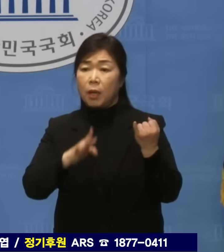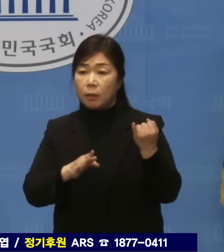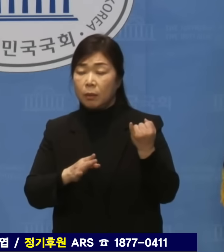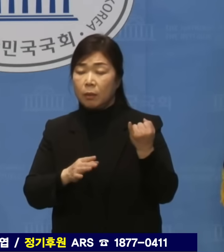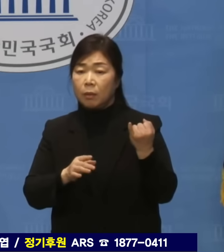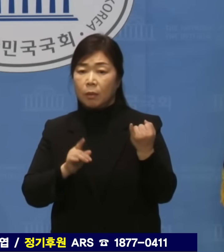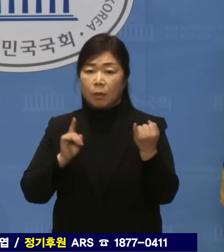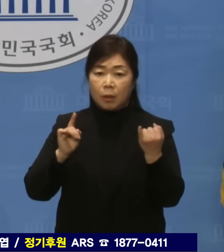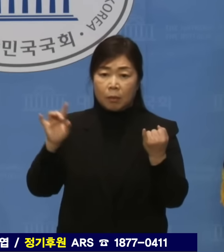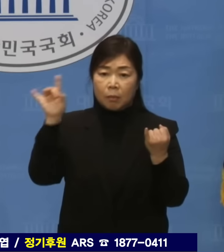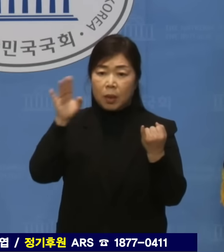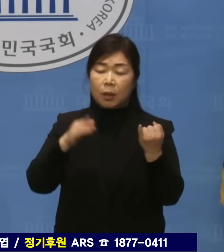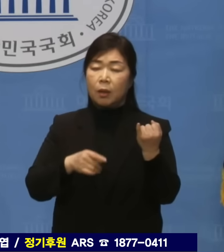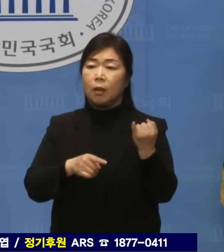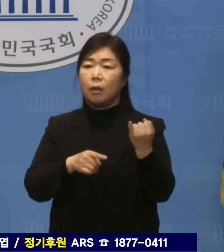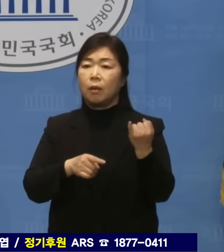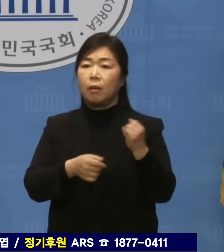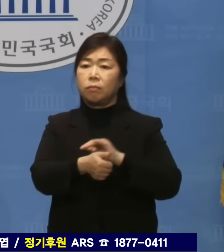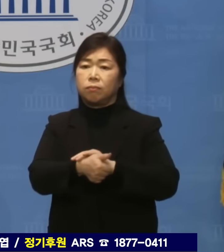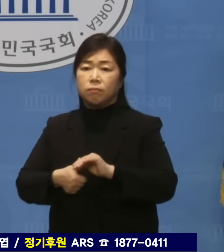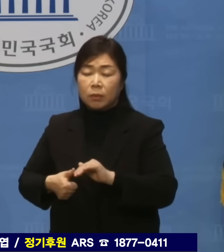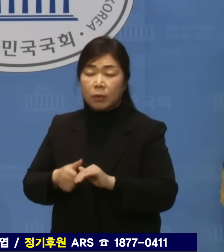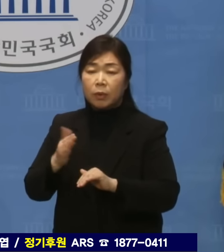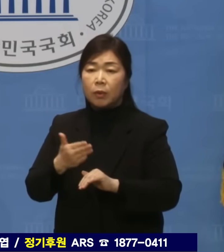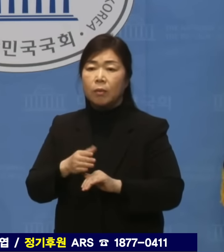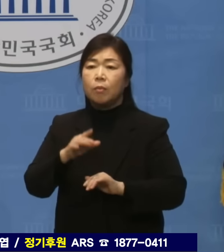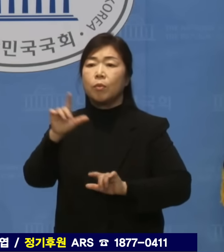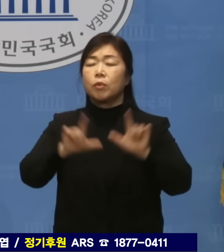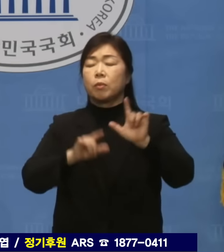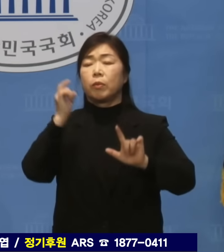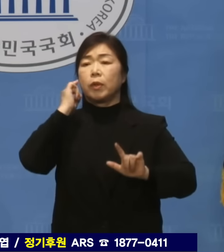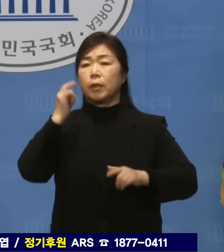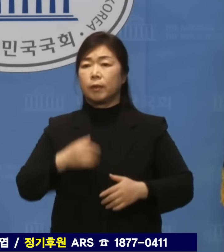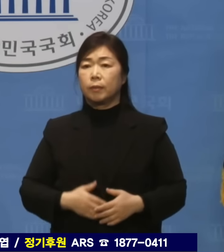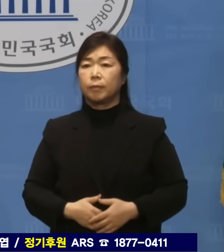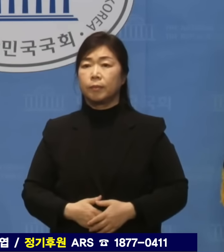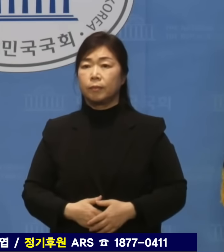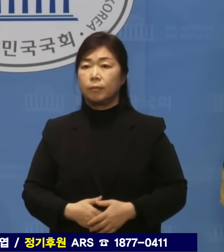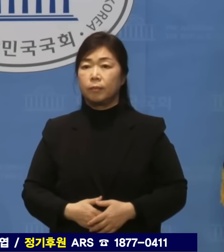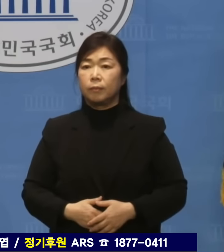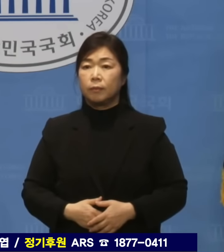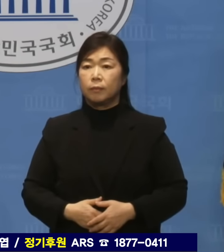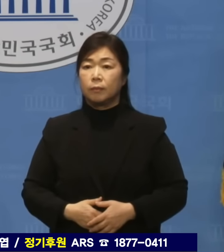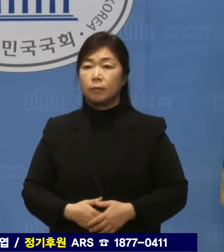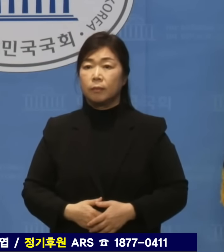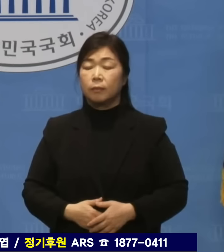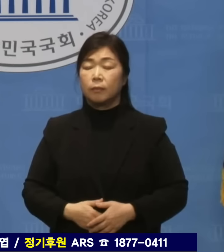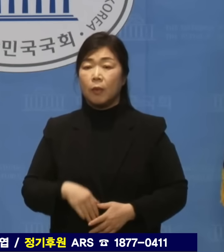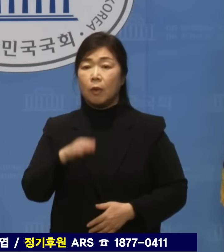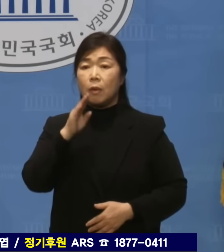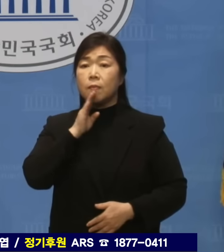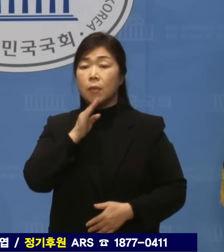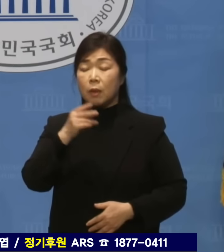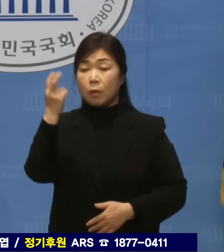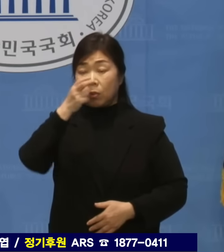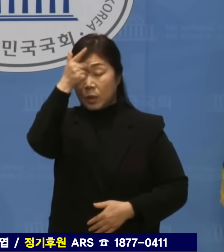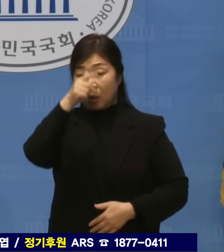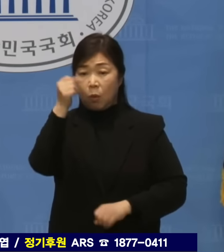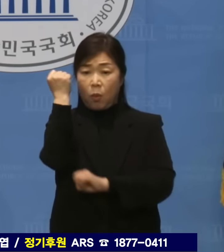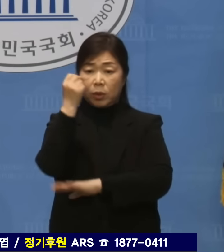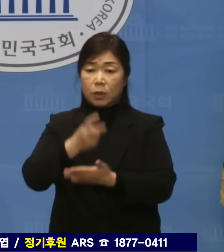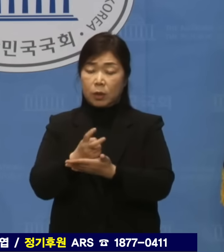한없이 작아집니까? 이러고도 검찰이 원칙을 가지고 사법정의를 위해 일한다고